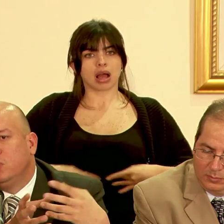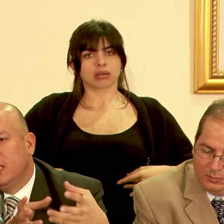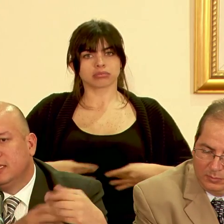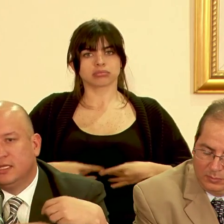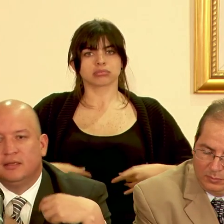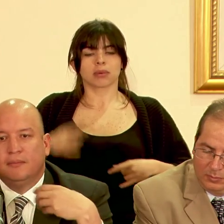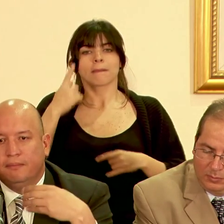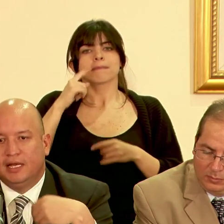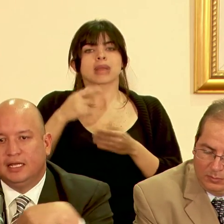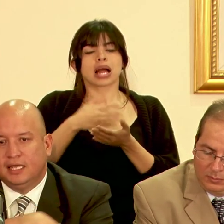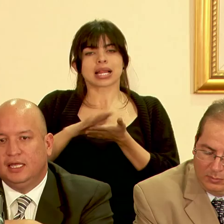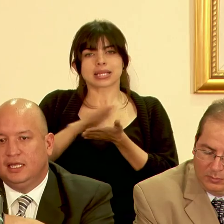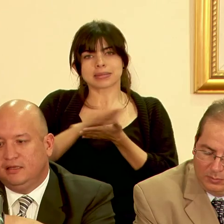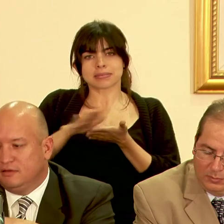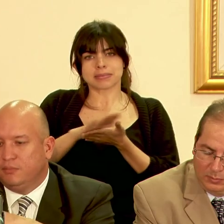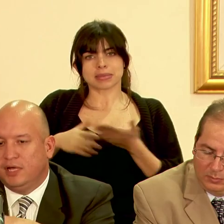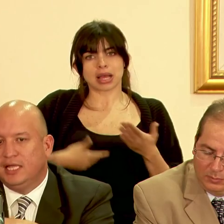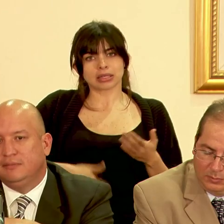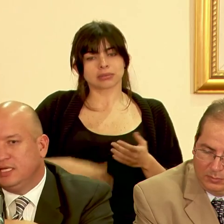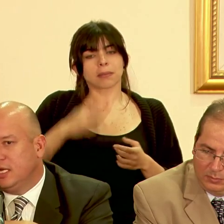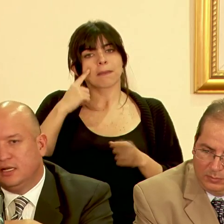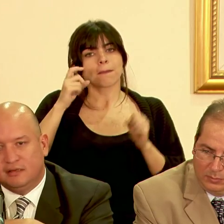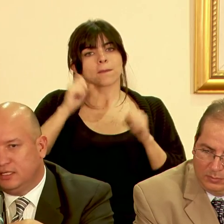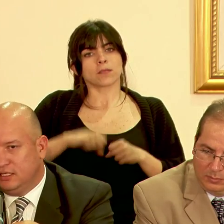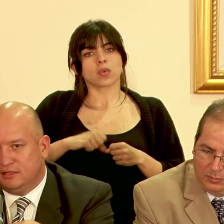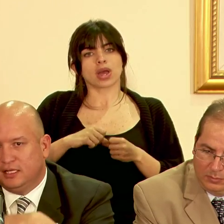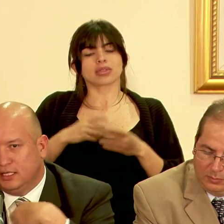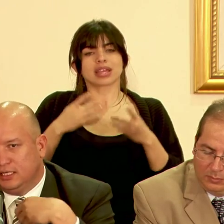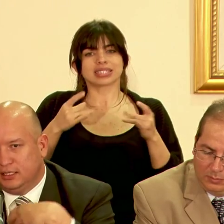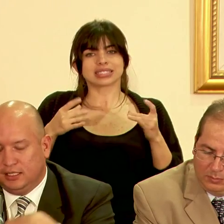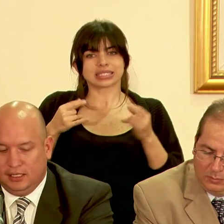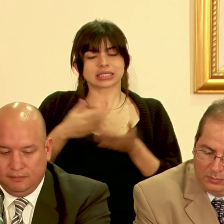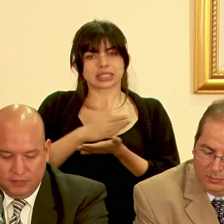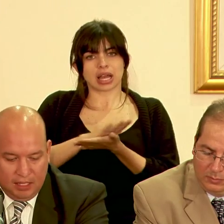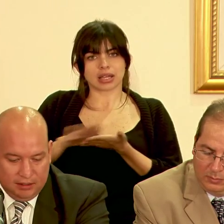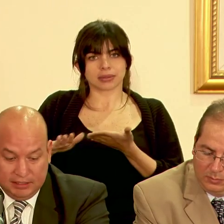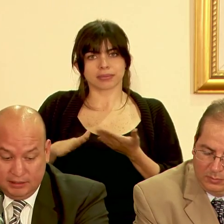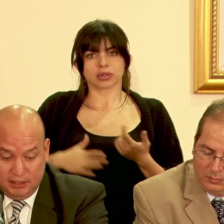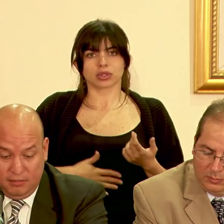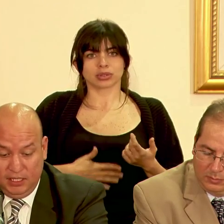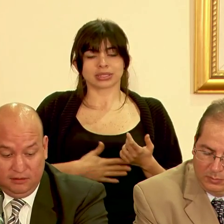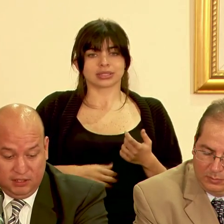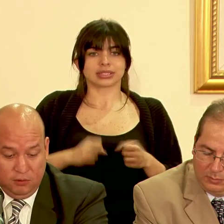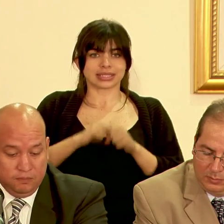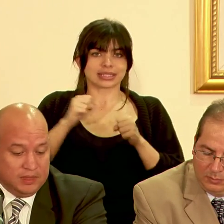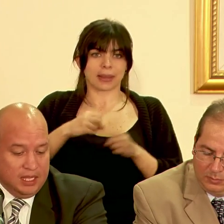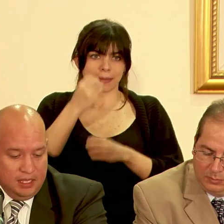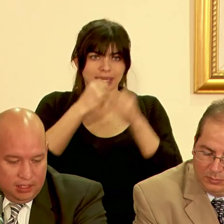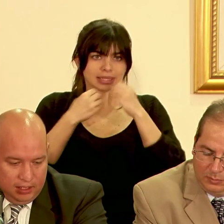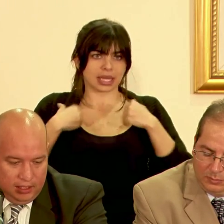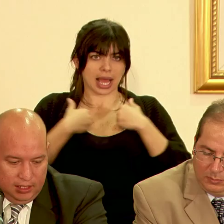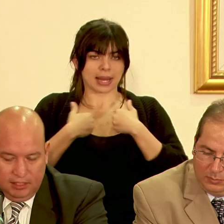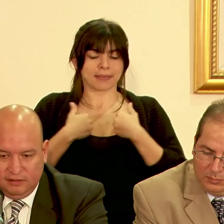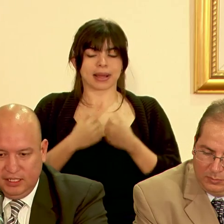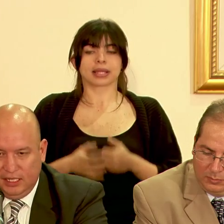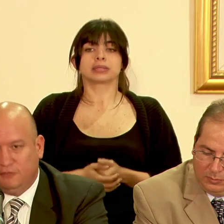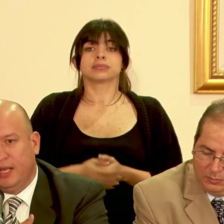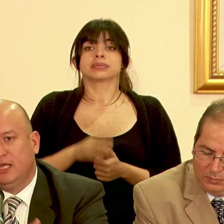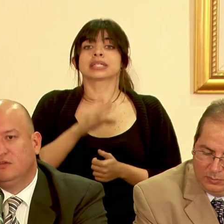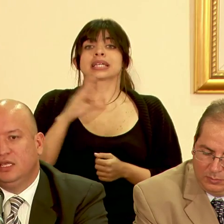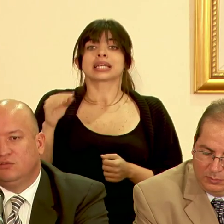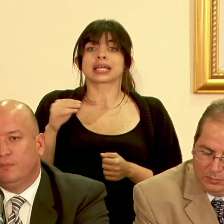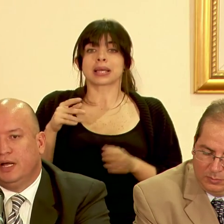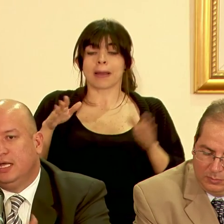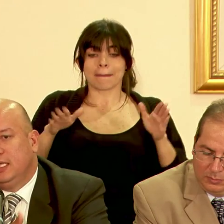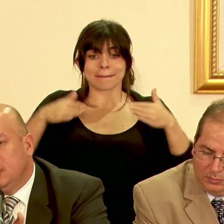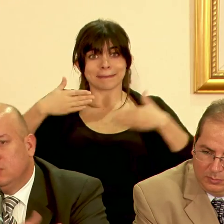así como un purgante para que se pueda eliminar la ceniza del sistema digestivo y las